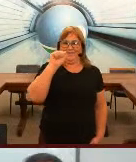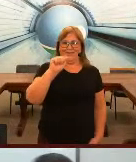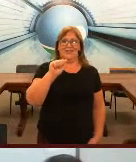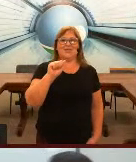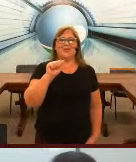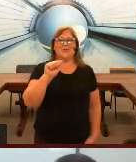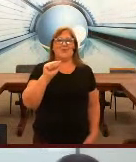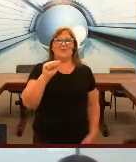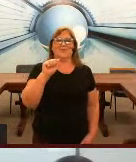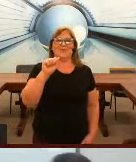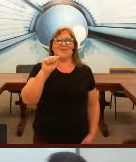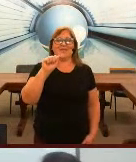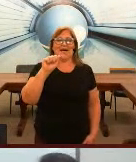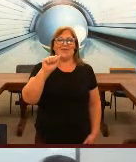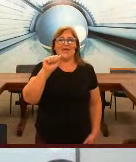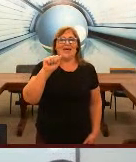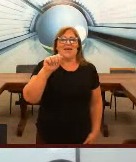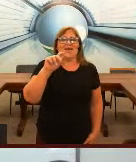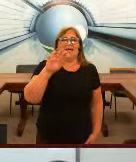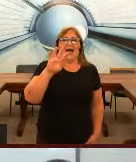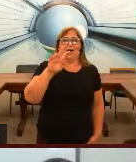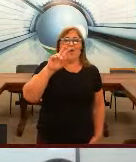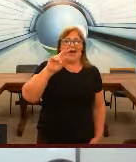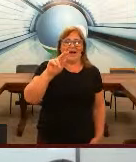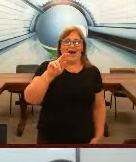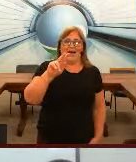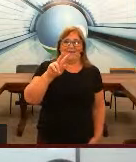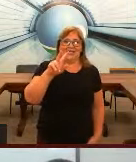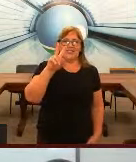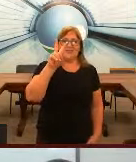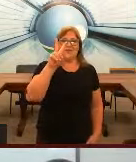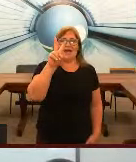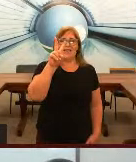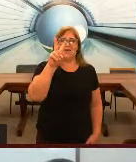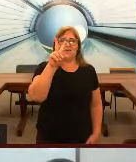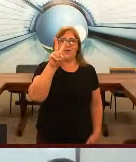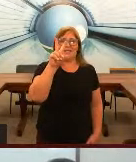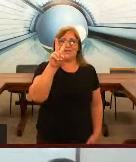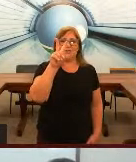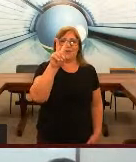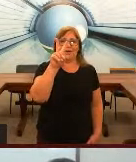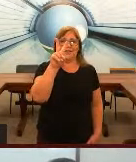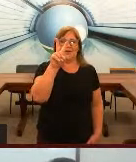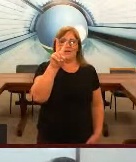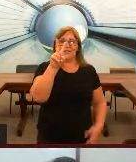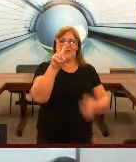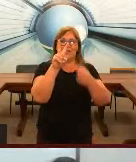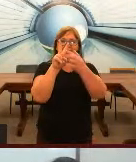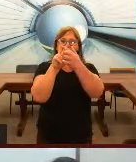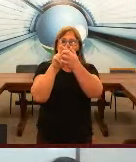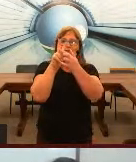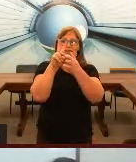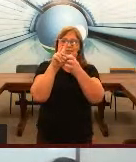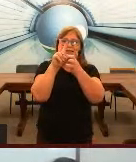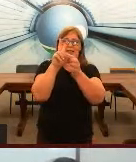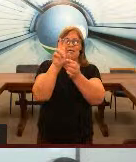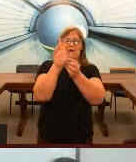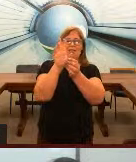isto muito obrigada o H a gente vai usar essa configuração de mão aqui ó são dois dedos e esse